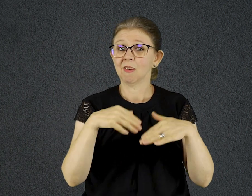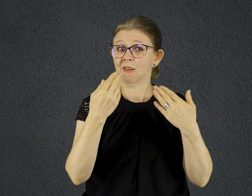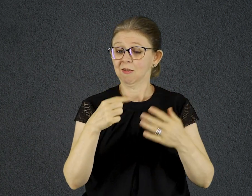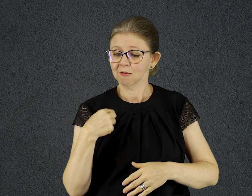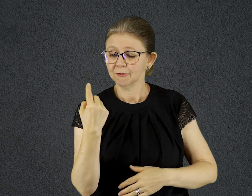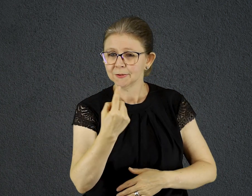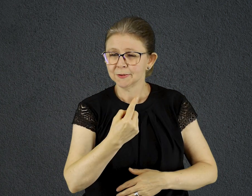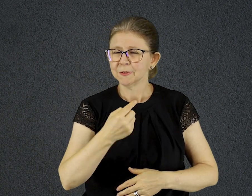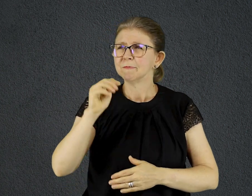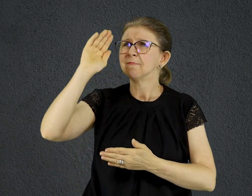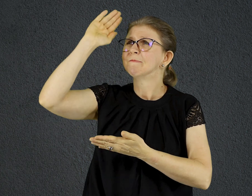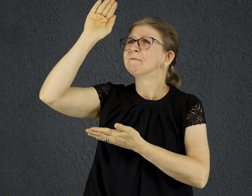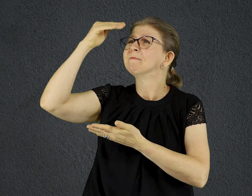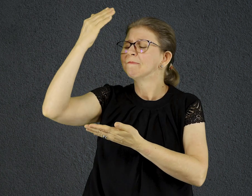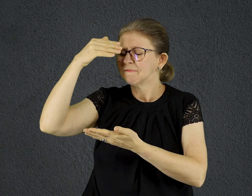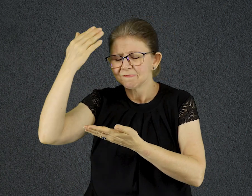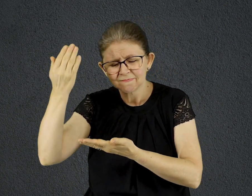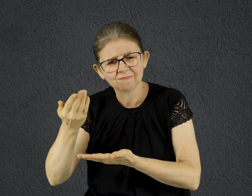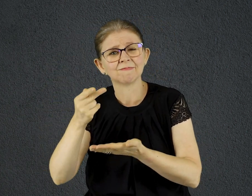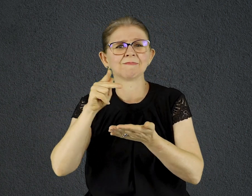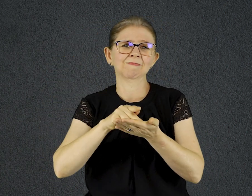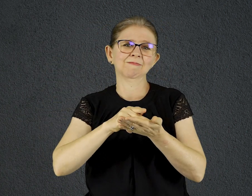santa, fruto de um coração purificado.